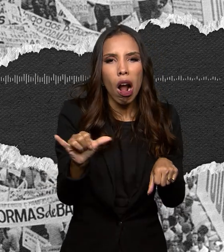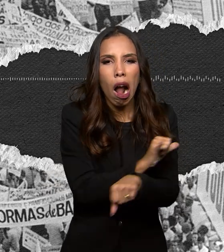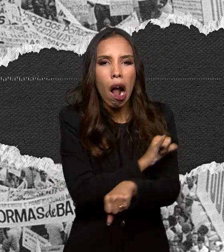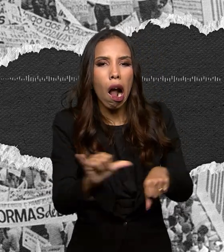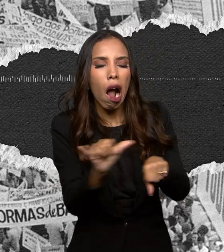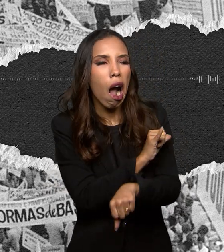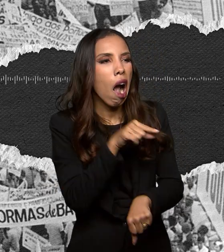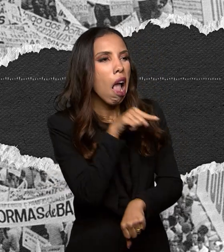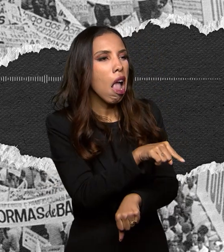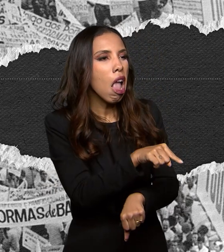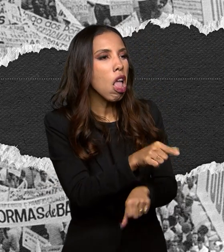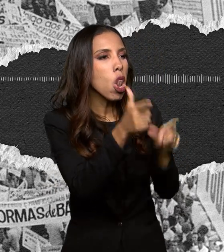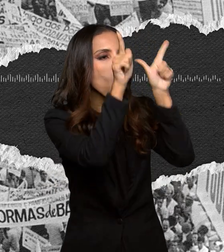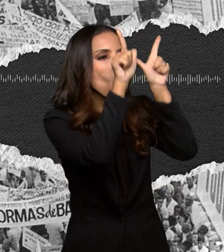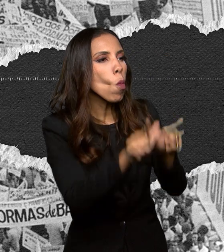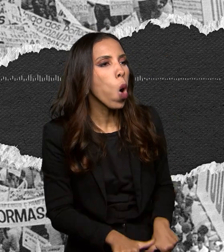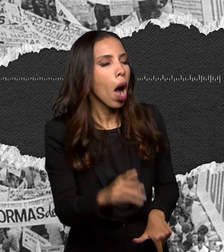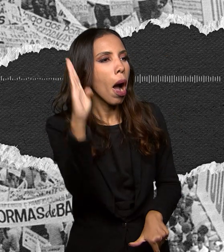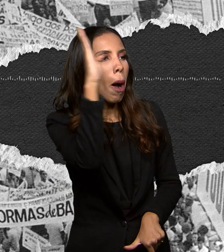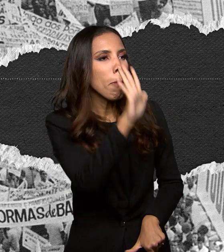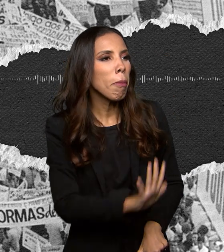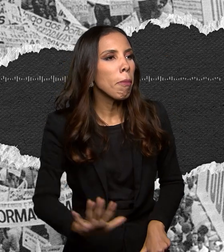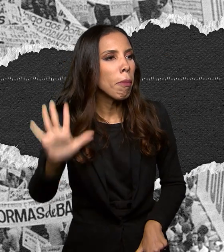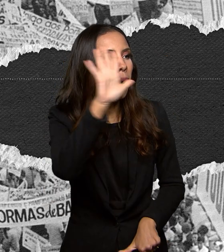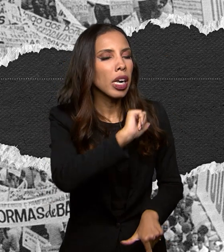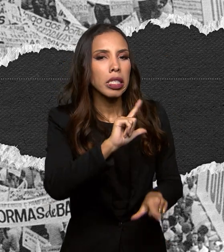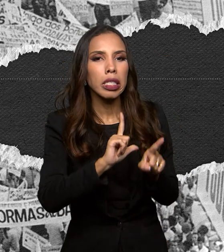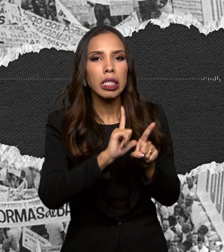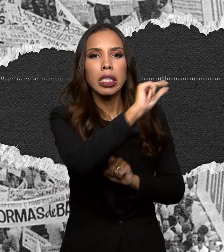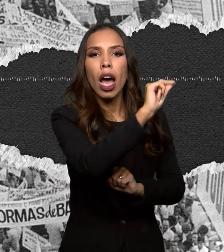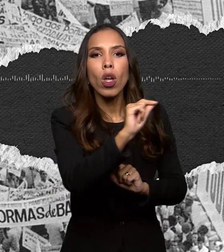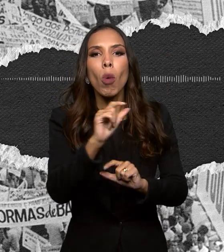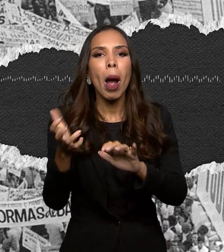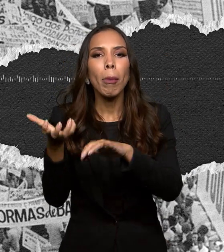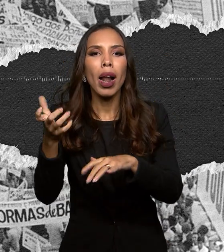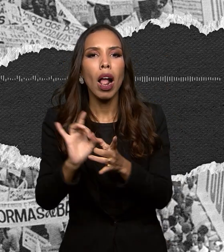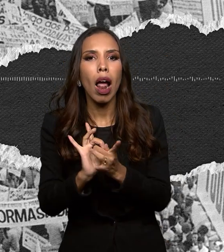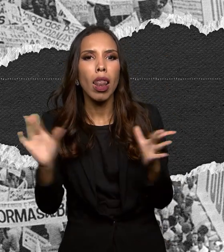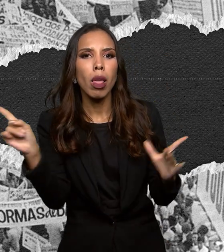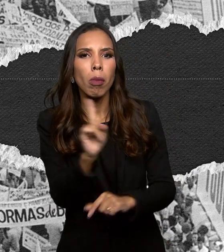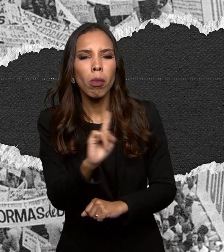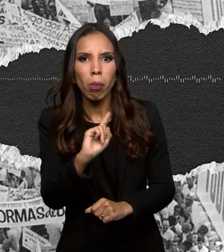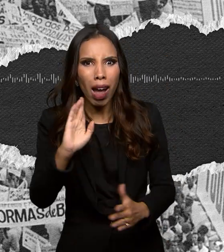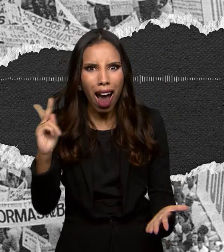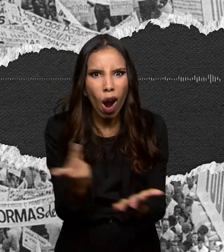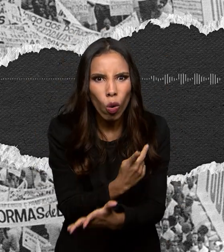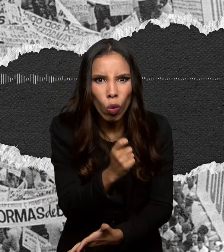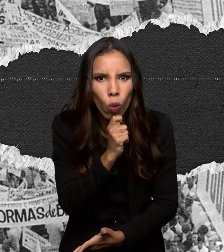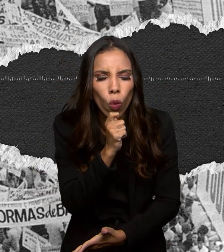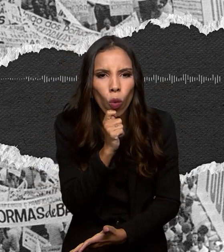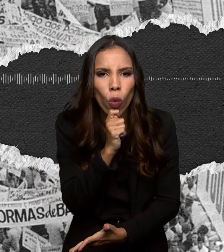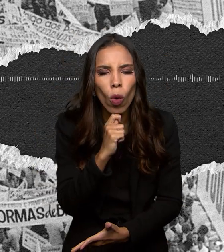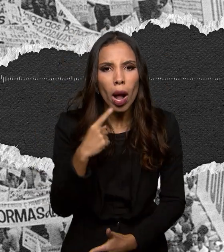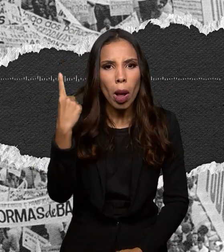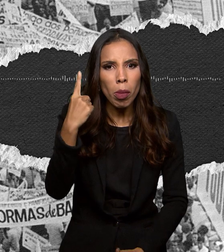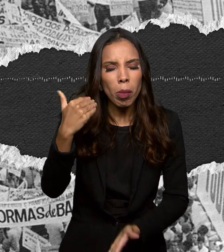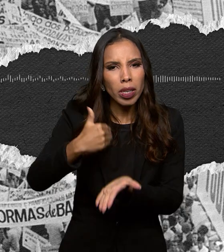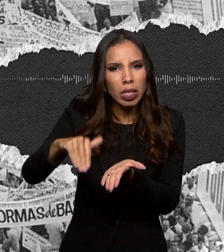ausentou do país sem autorização do parlamento. O que não tinha acontecido. O primeiro secretário do Congresso era o governista